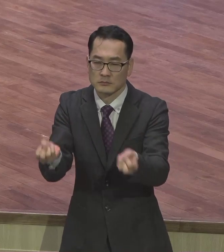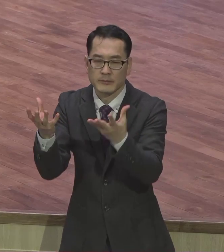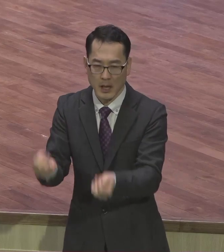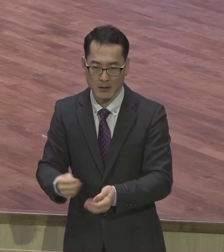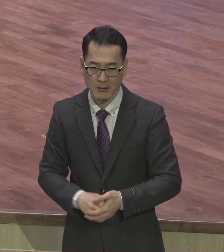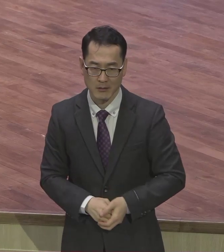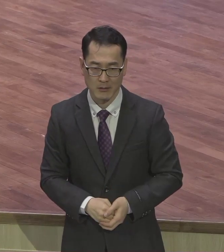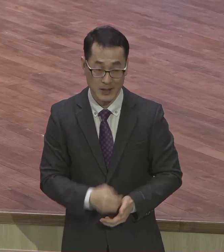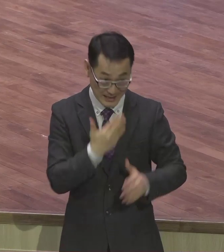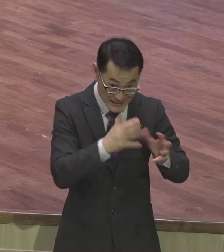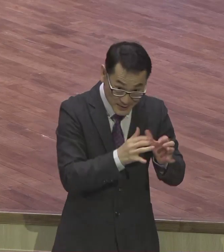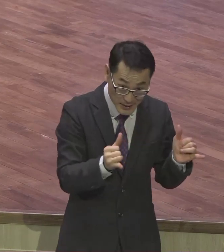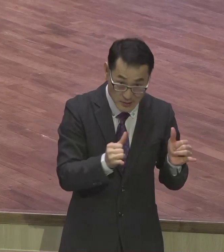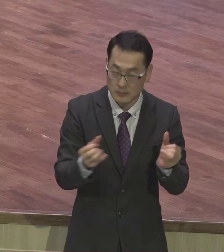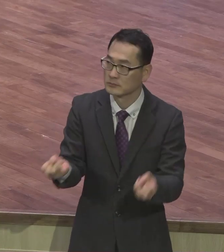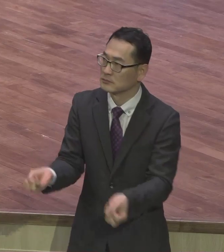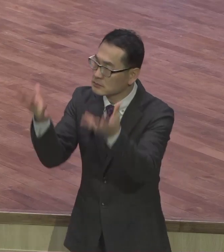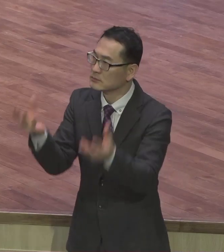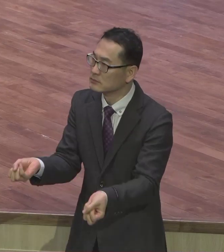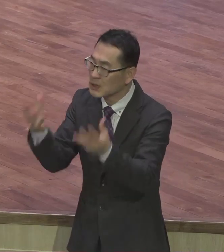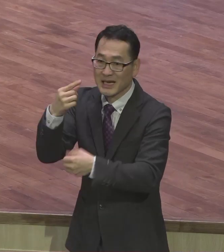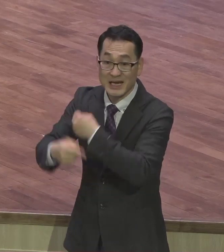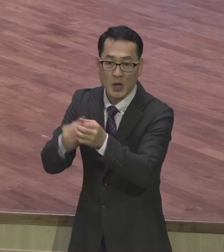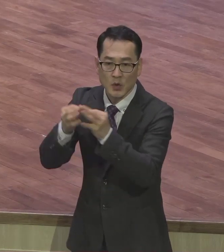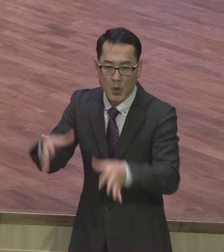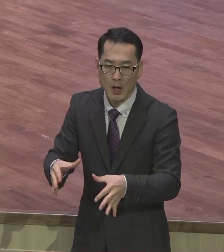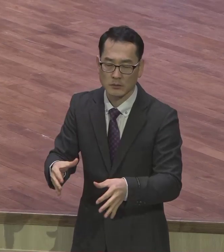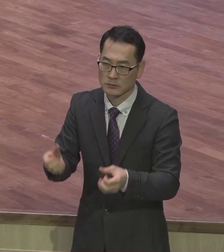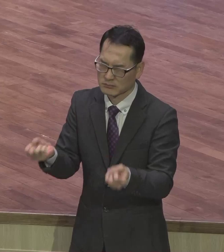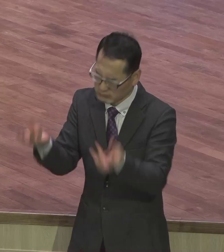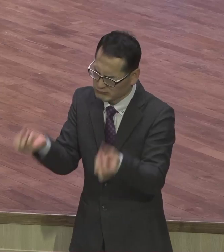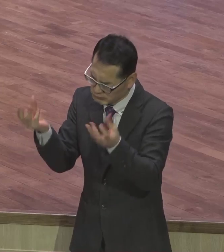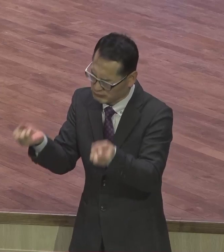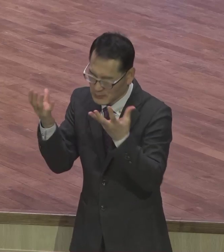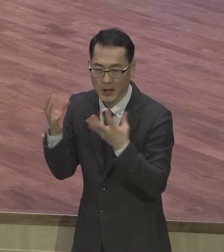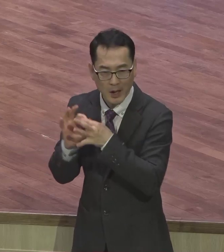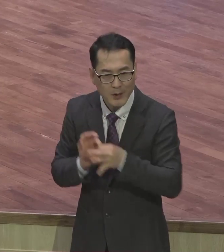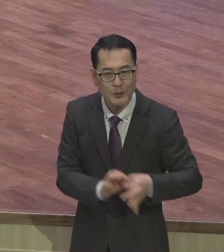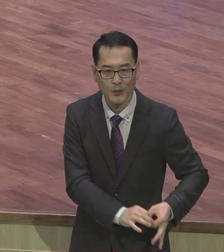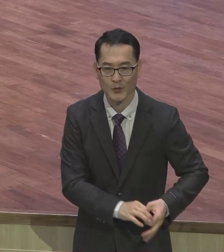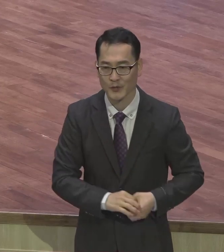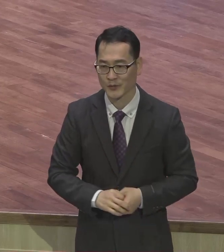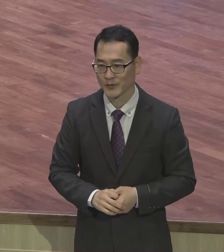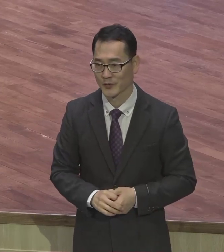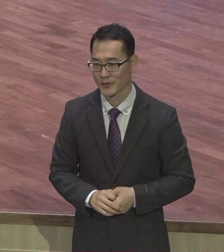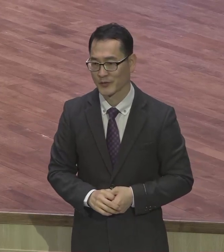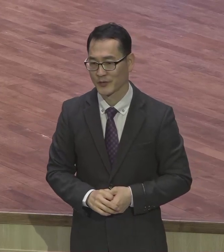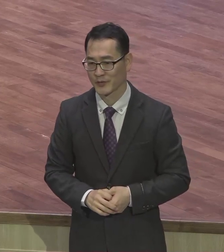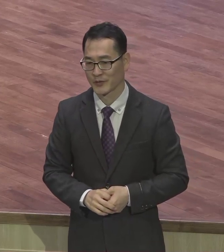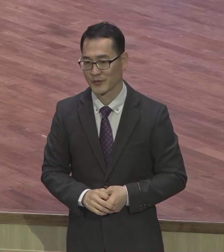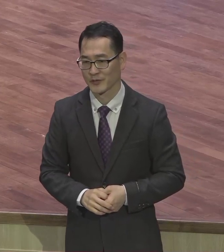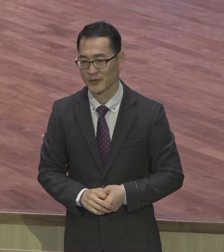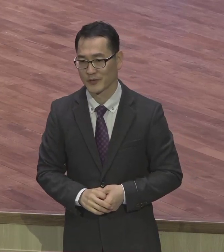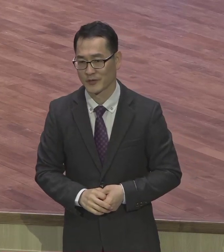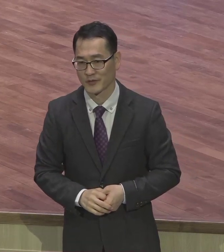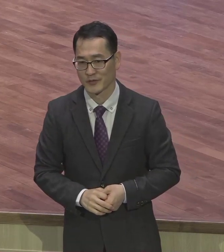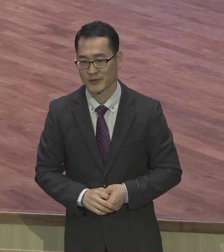계속 절기를 지켜야 돼요. 1년 동안 1년 내내 그렇게 지켜야 돼요. 이게 대표적인 절기예요. 절기가